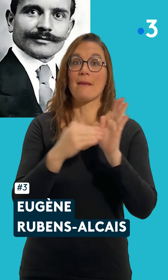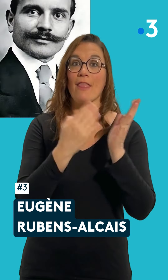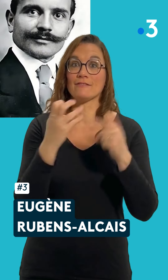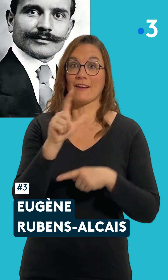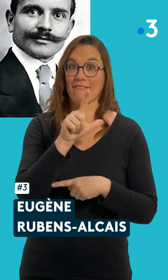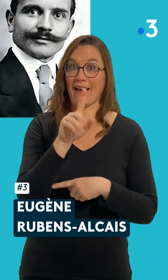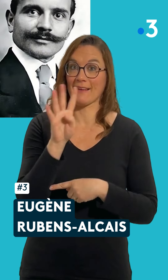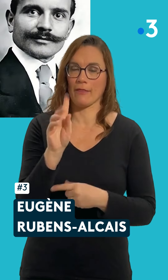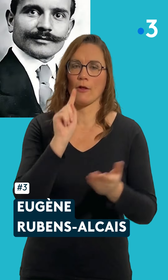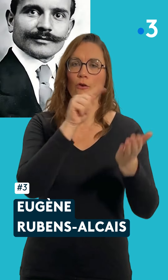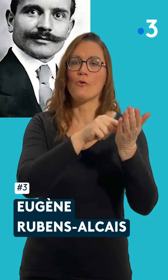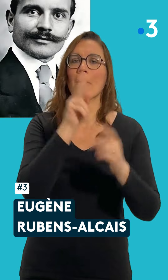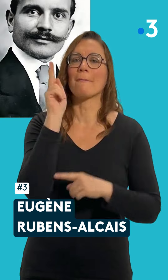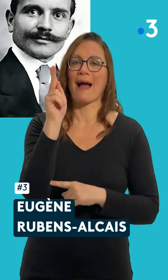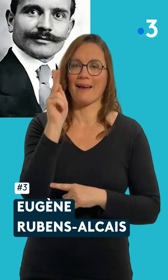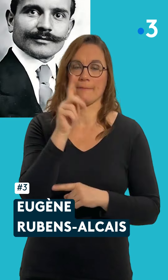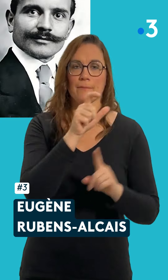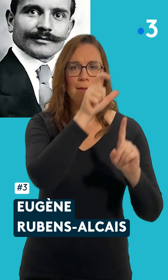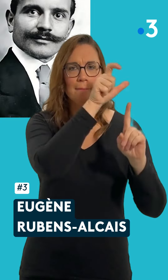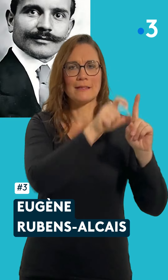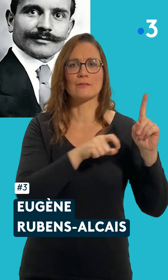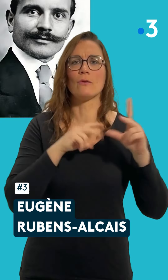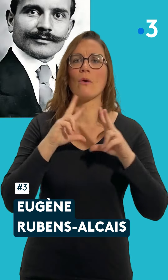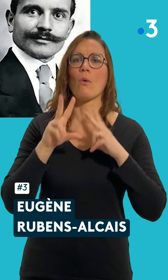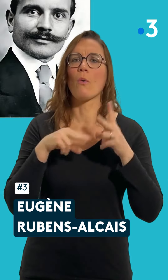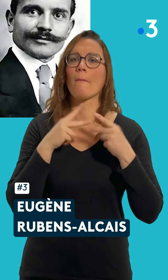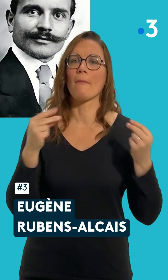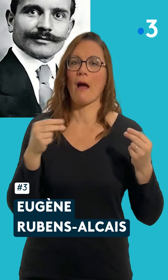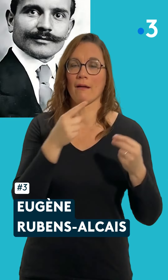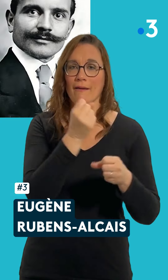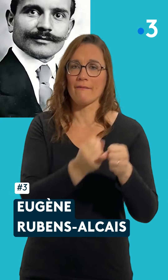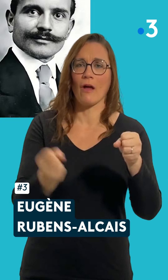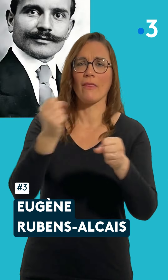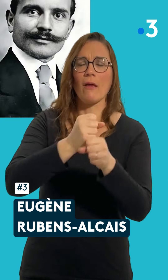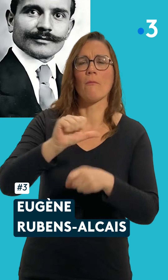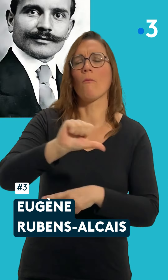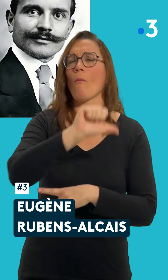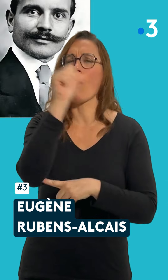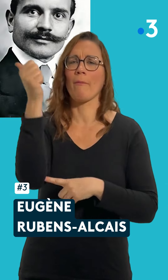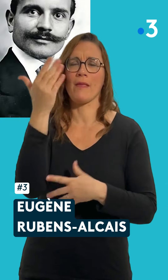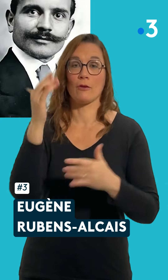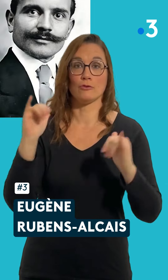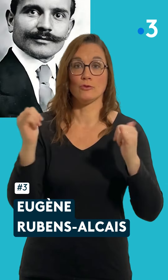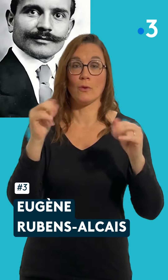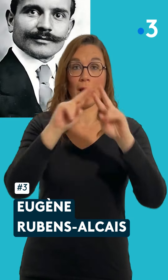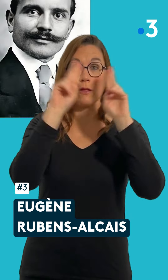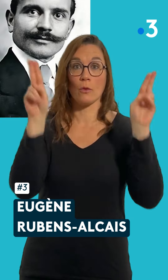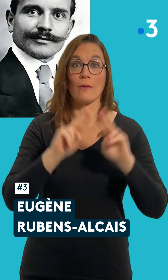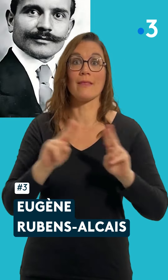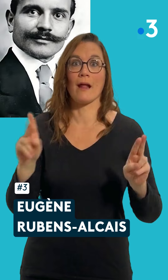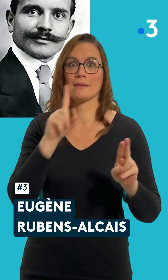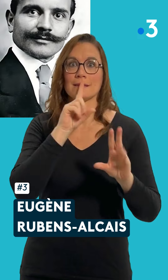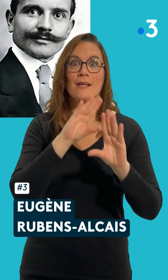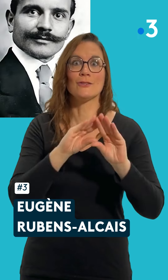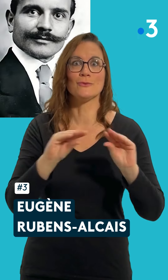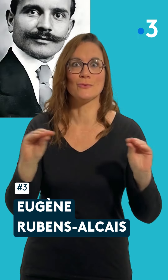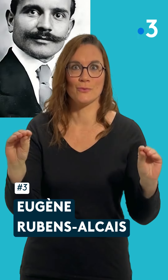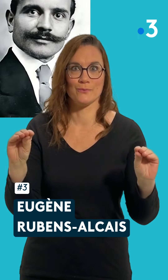C'est Eugène Rubin à Alquet, surnommé le coubertin des sourds qui en 1924 a fondé les premiers Jeux